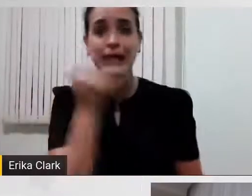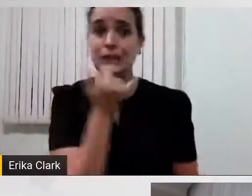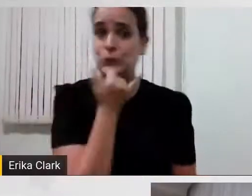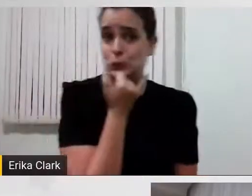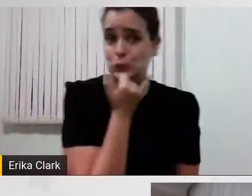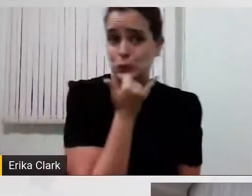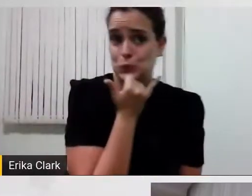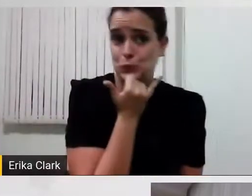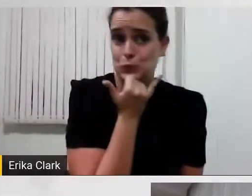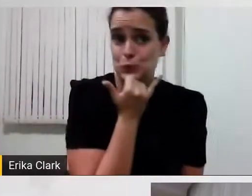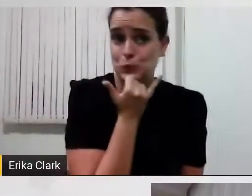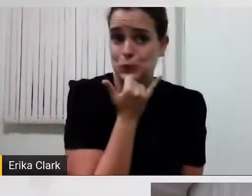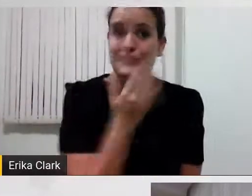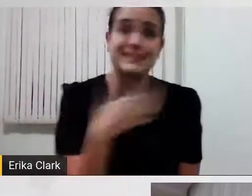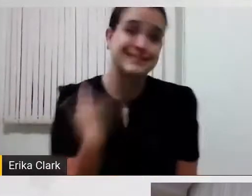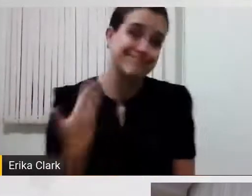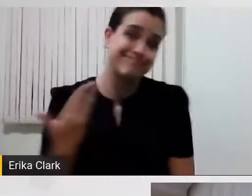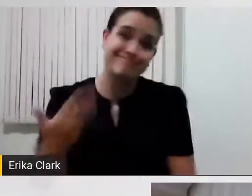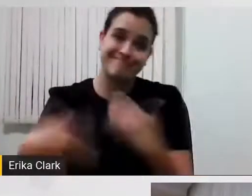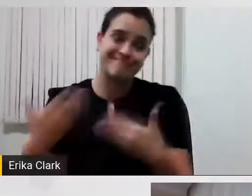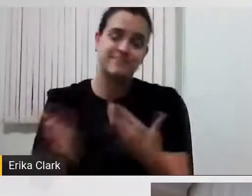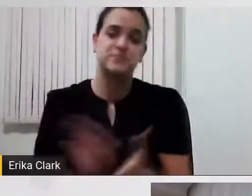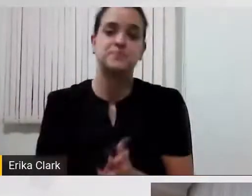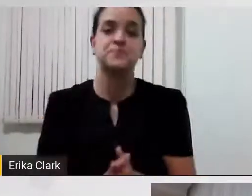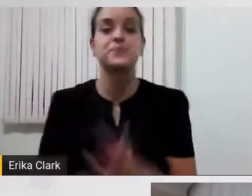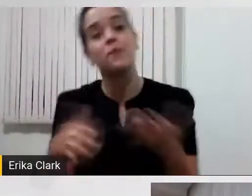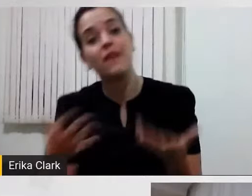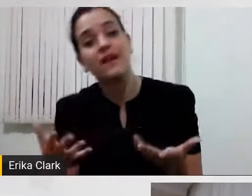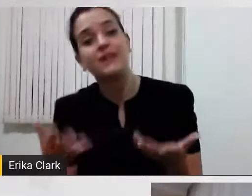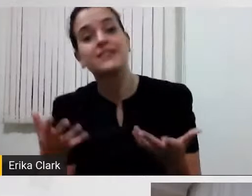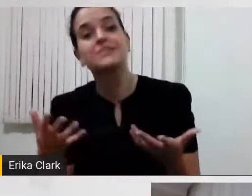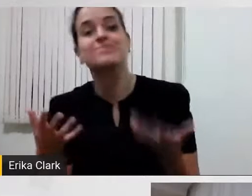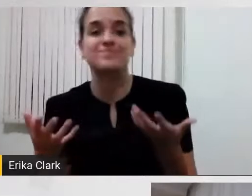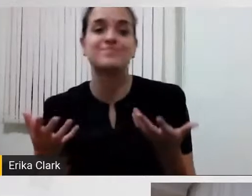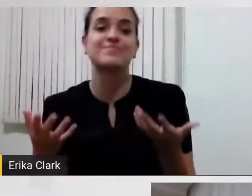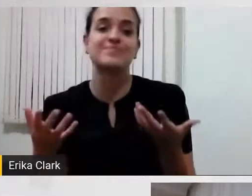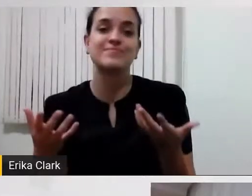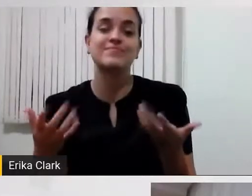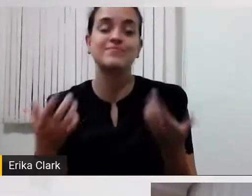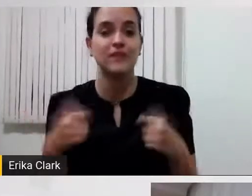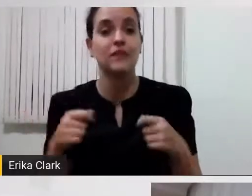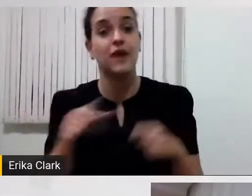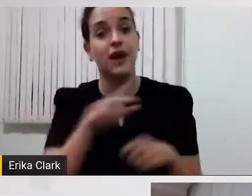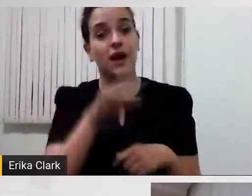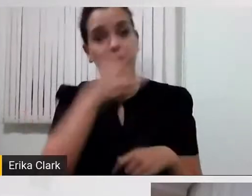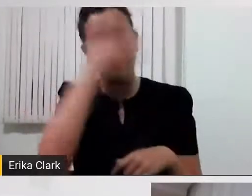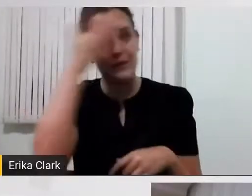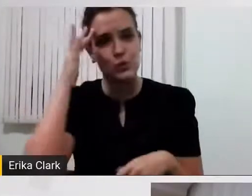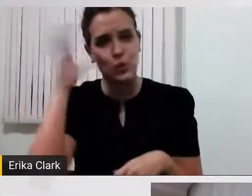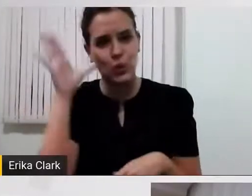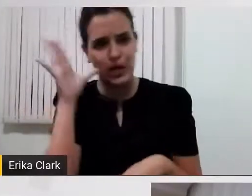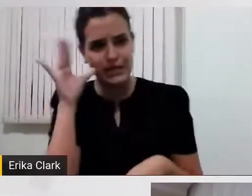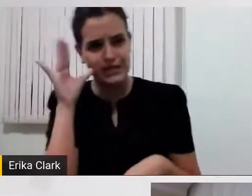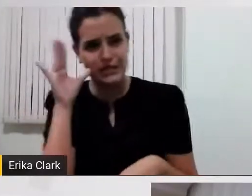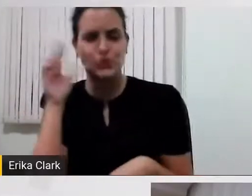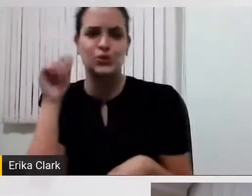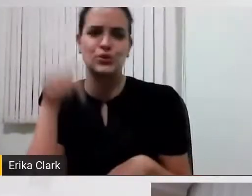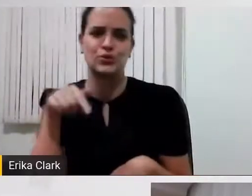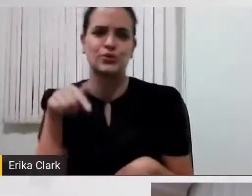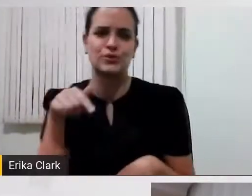Mas fala aí. Não, é que provavelmente quem está nos assistindo, para encarminharmos para o final,